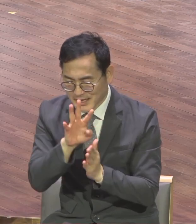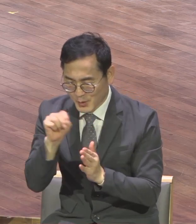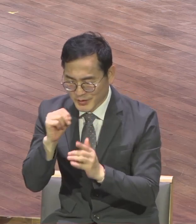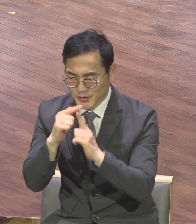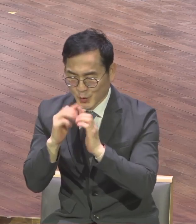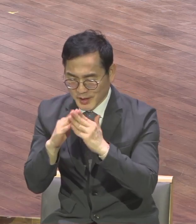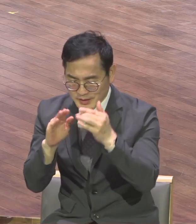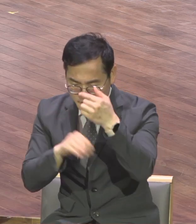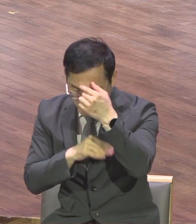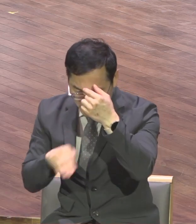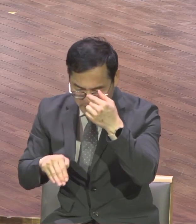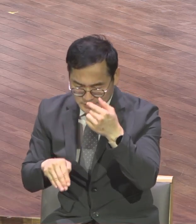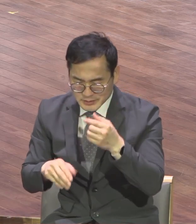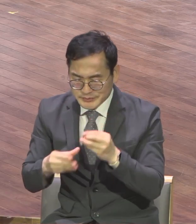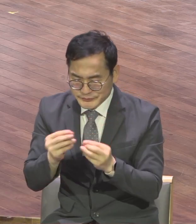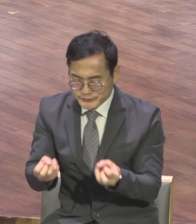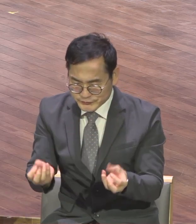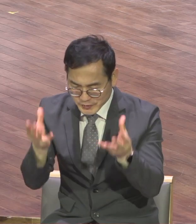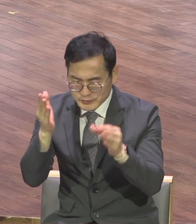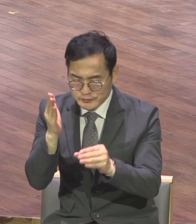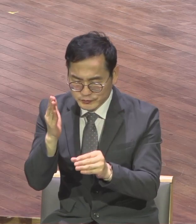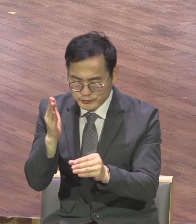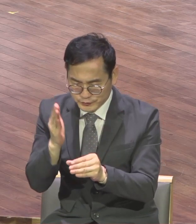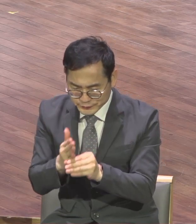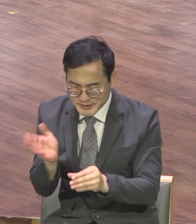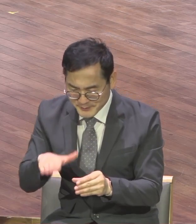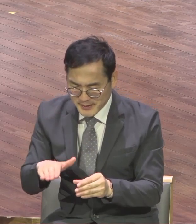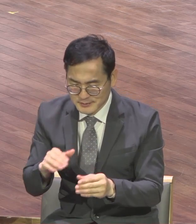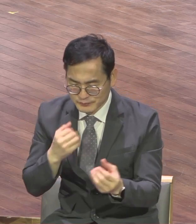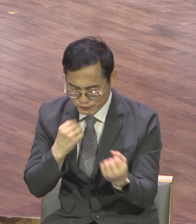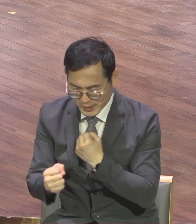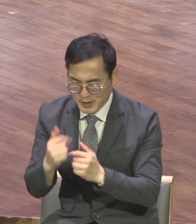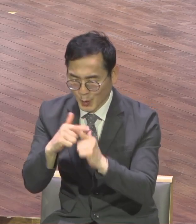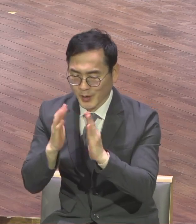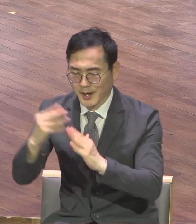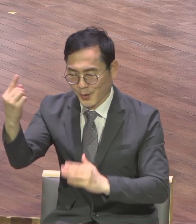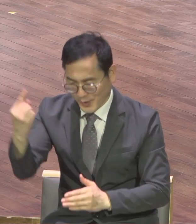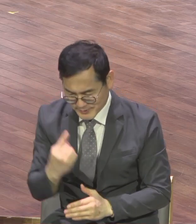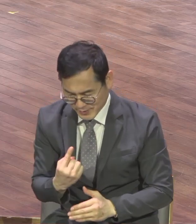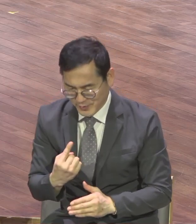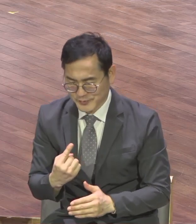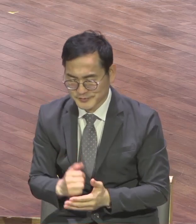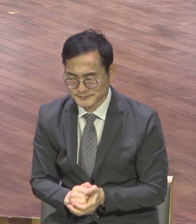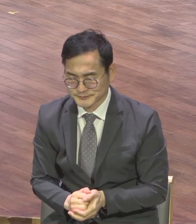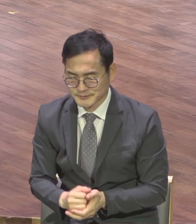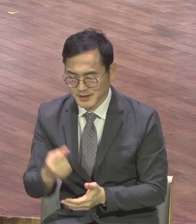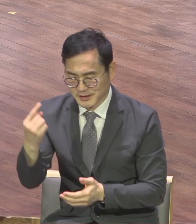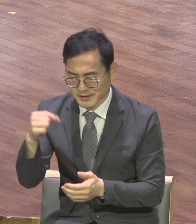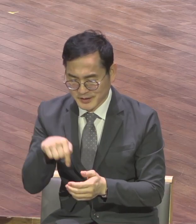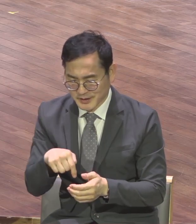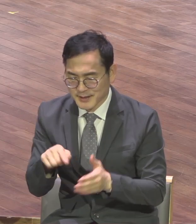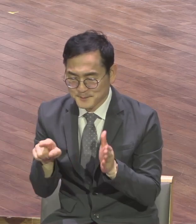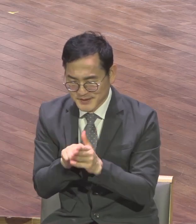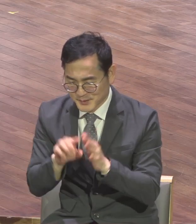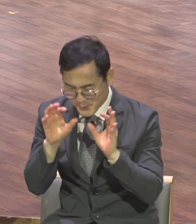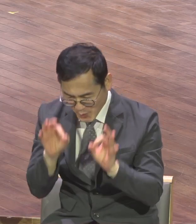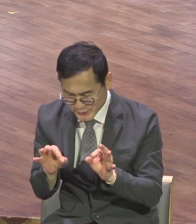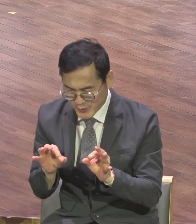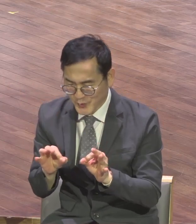하나님 예배하게 나온 이 믿음 보시고 믿음의 절대 망대를 신명 속에 꽂아 조사사 환경을 앞달을 수 있는